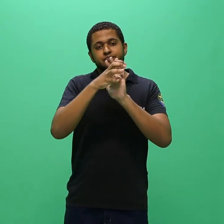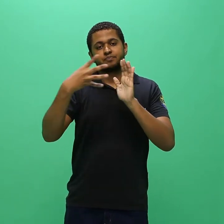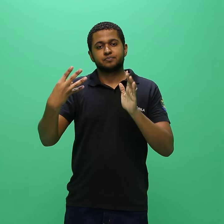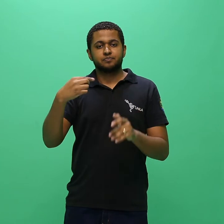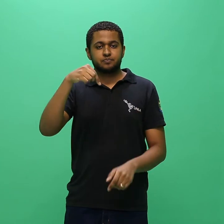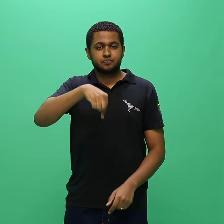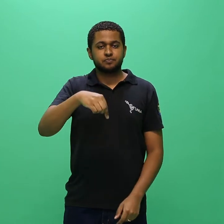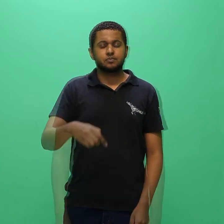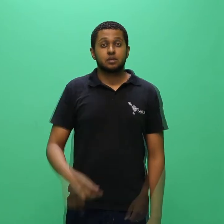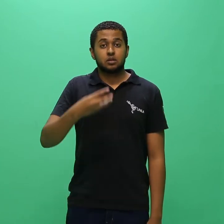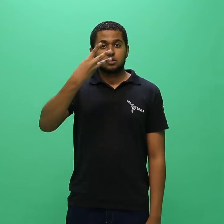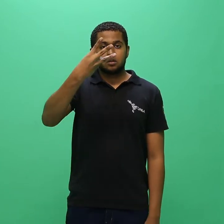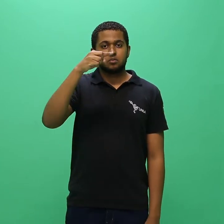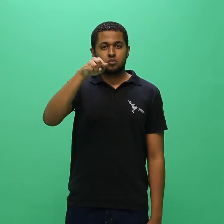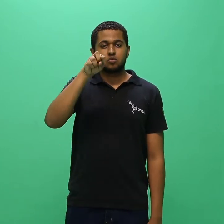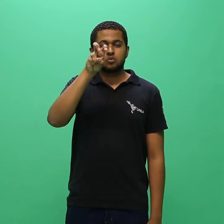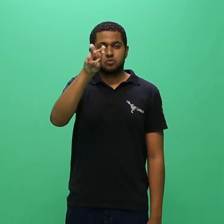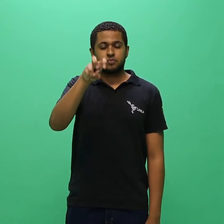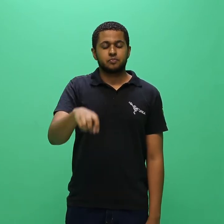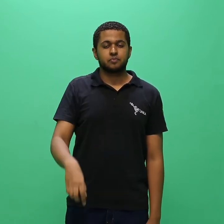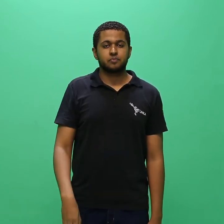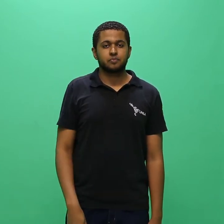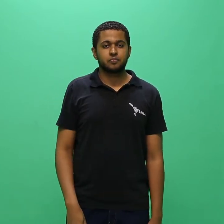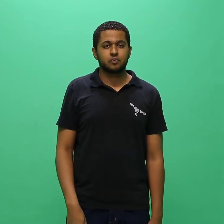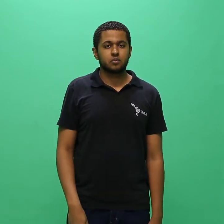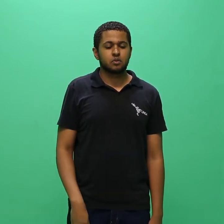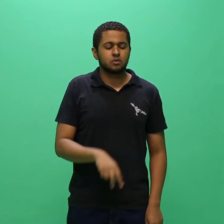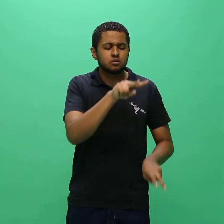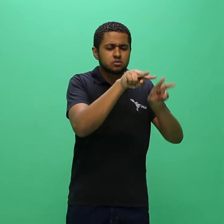3.5.1.